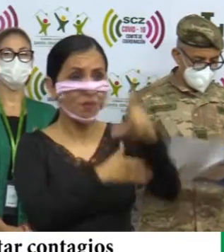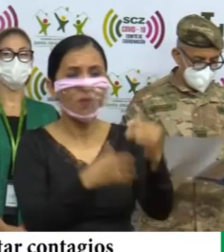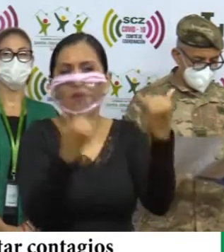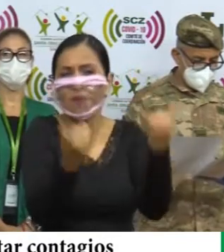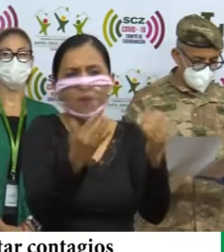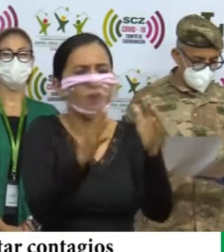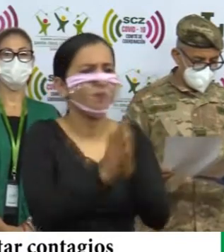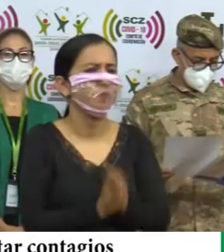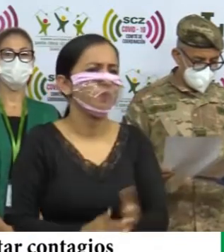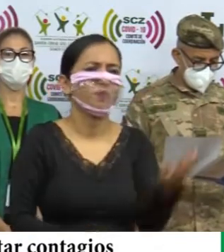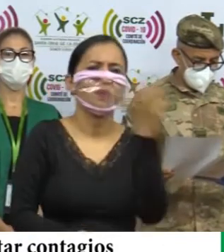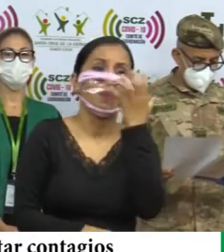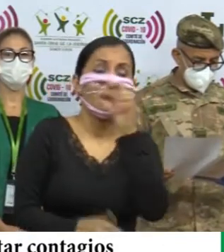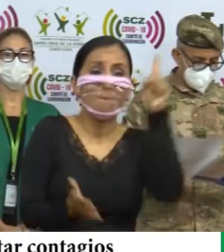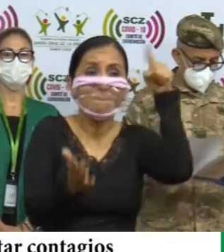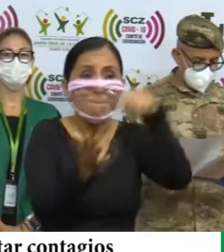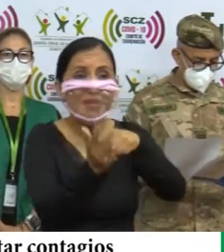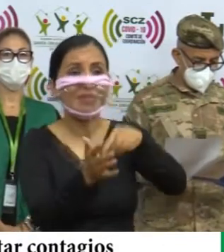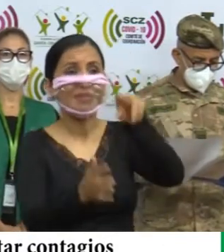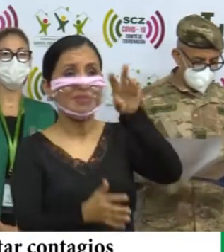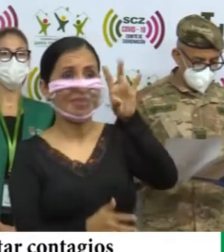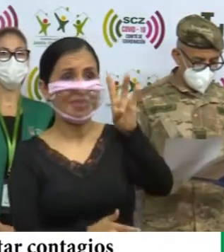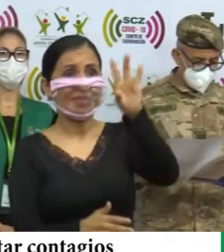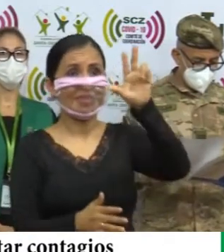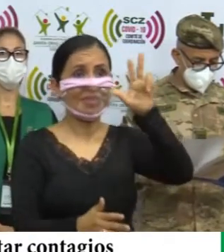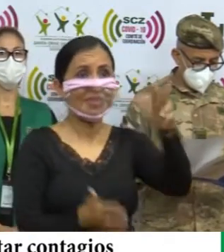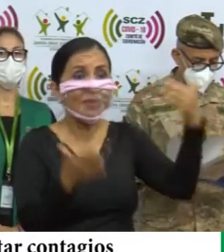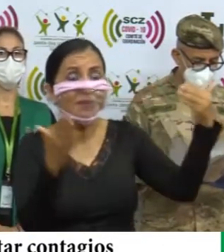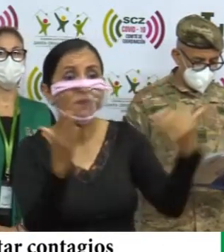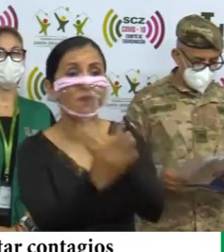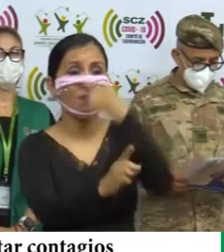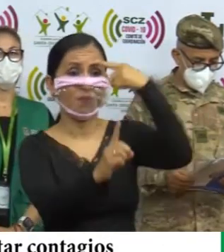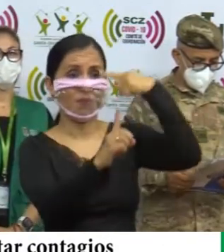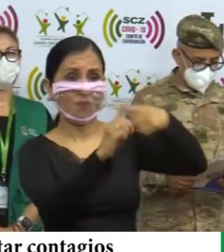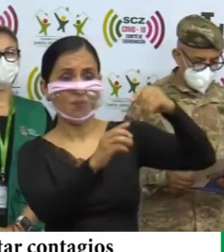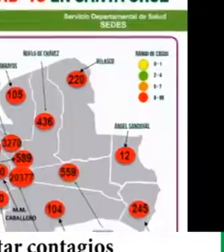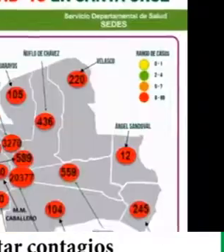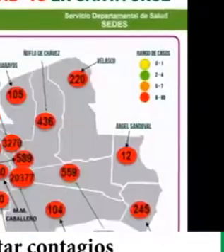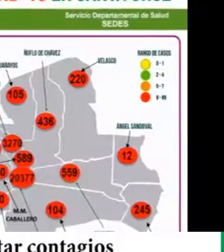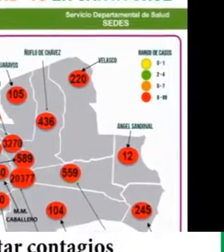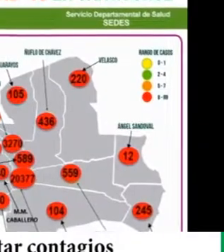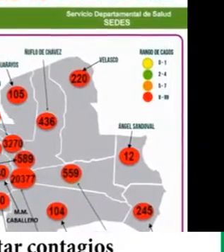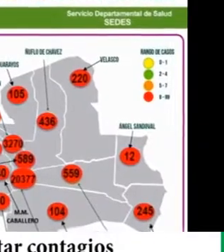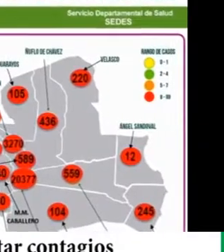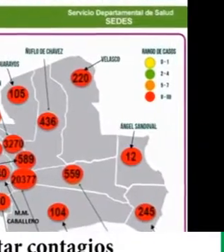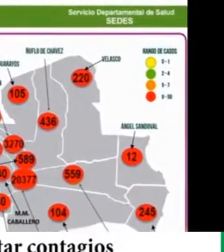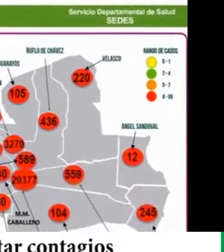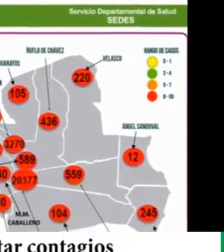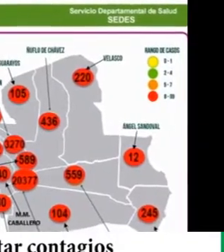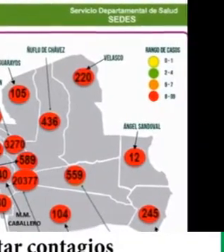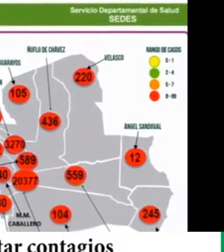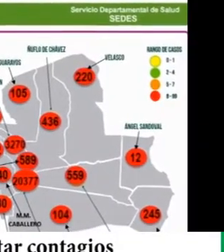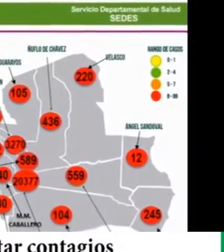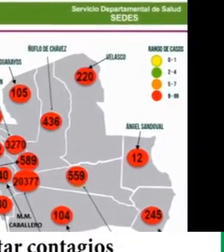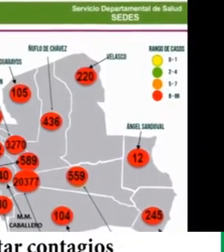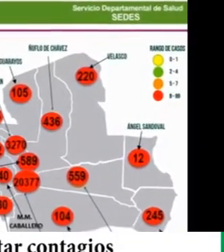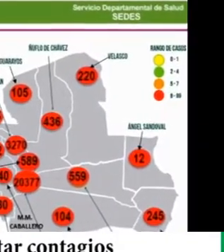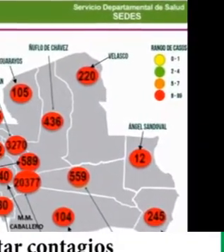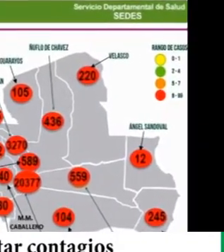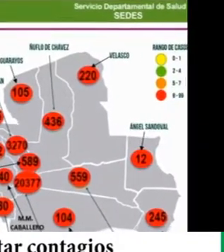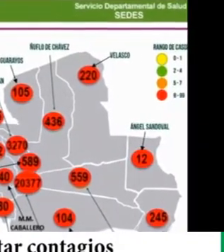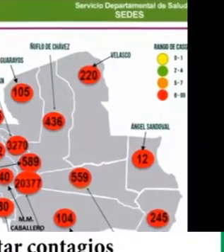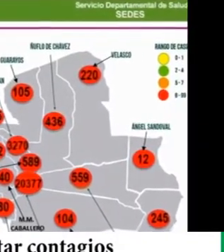registran 1.073 nuevos casos en todo el departamento. Con 1